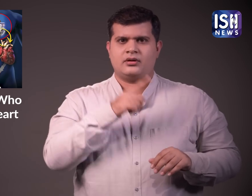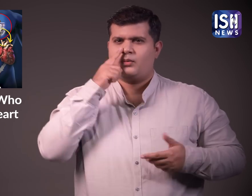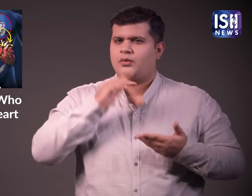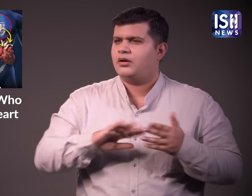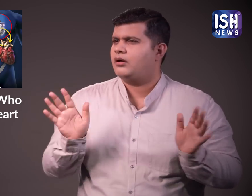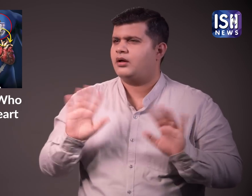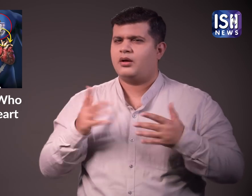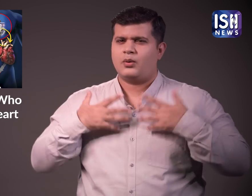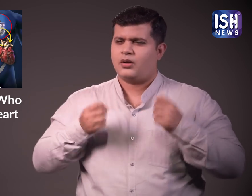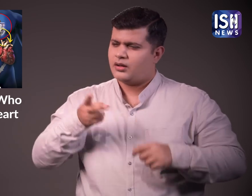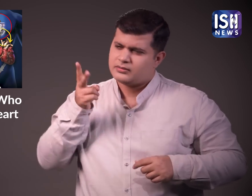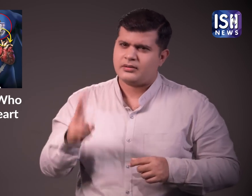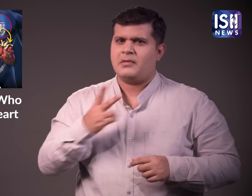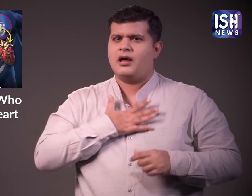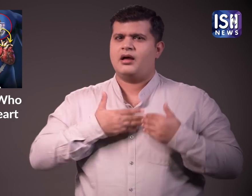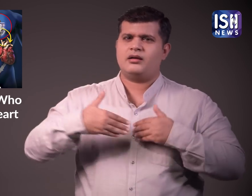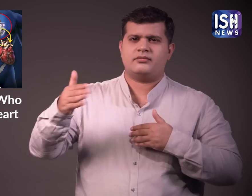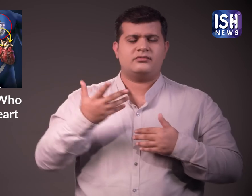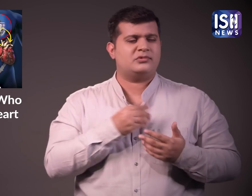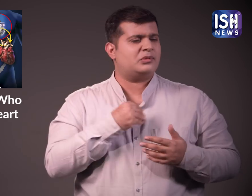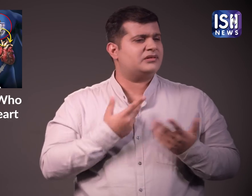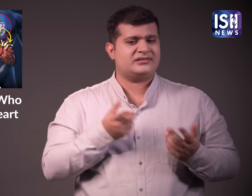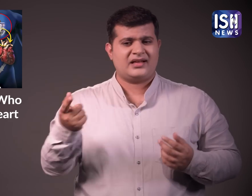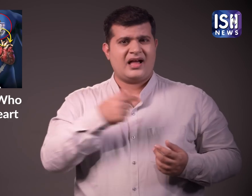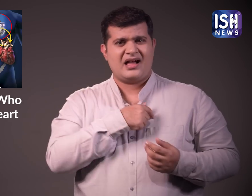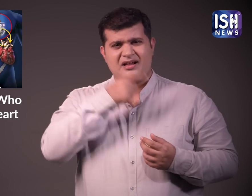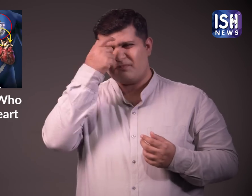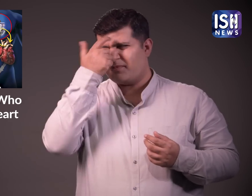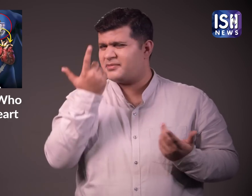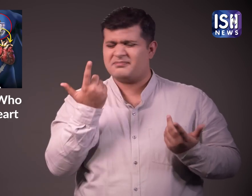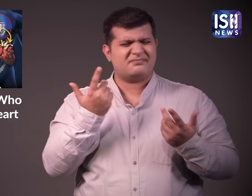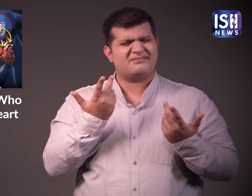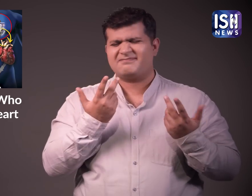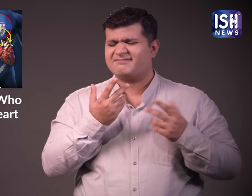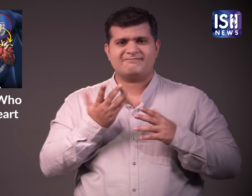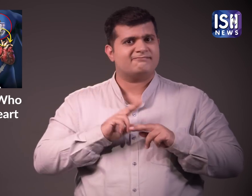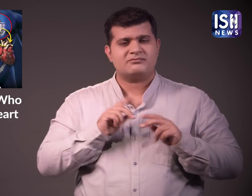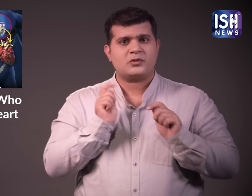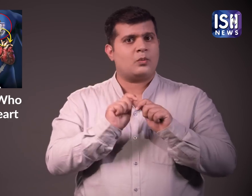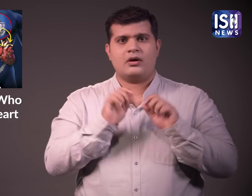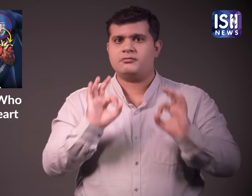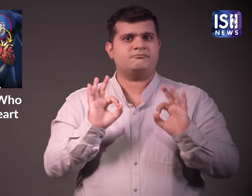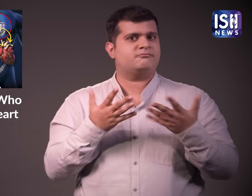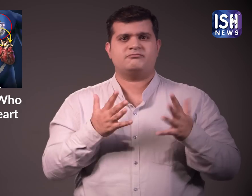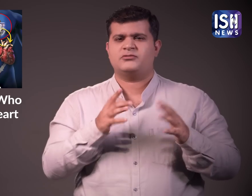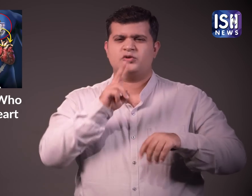उसकी पत्नी दुखी हो गई लेकिन डॉक्टरों ने कहा कि उनका दिल जादा देव तक काम नहीं करेगा